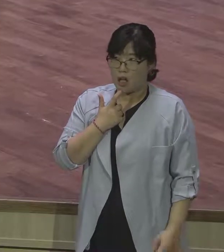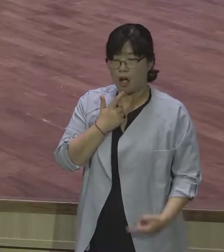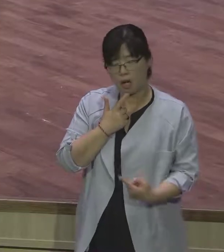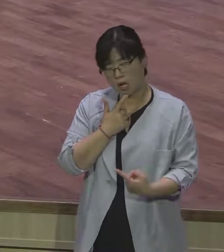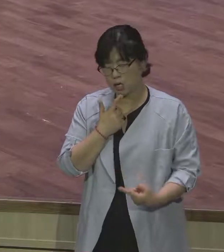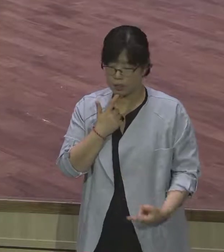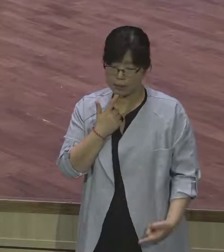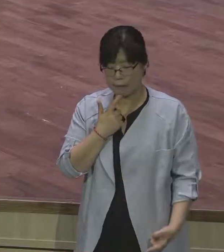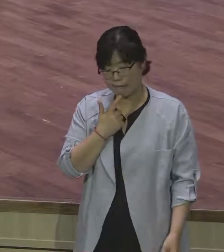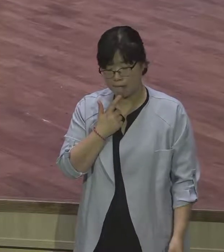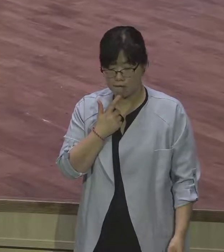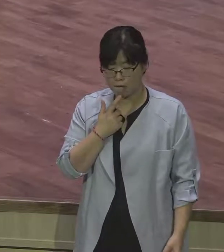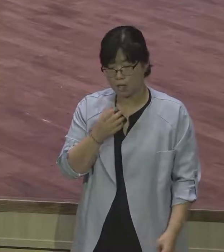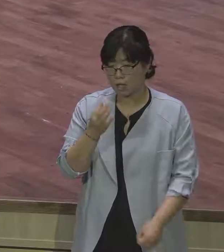7년을 일하게 됩니다.